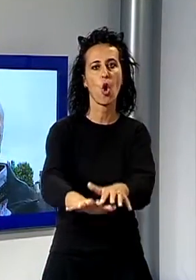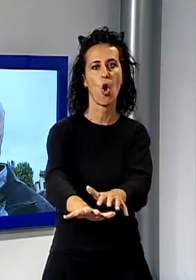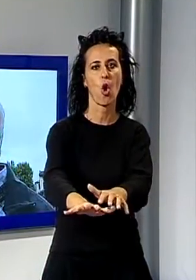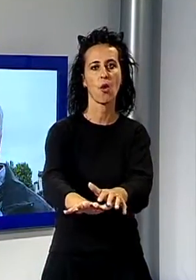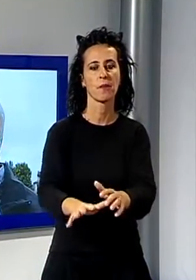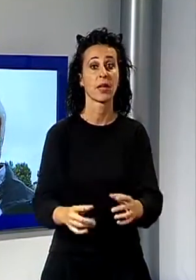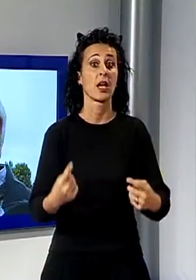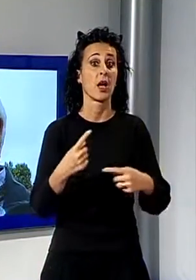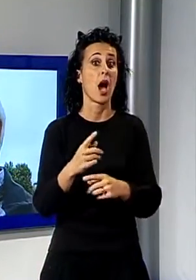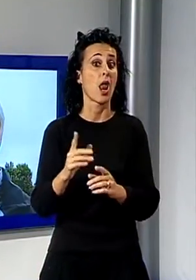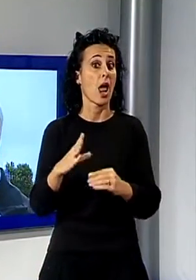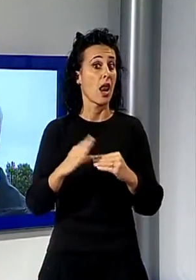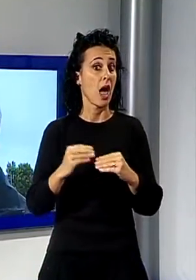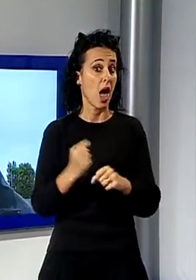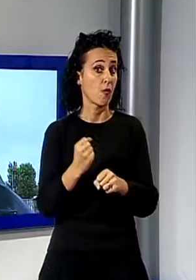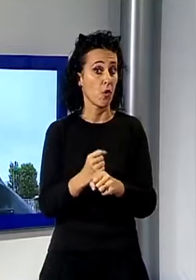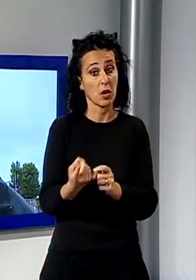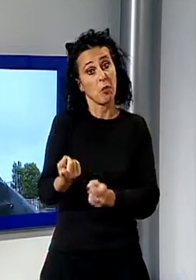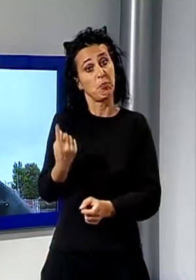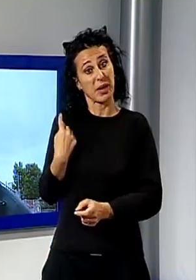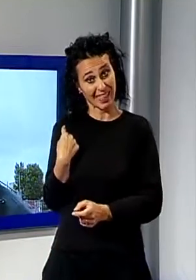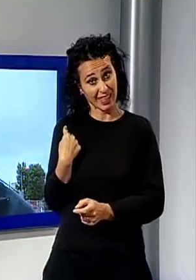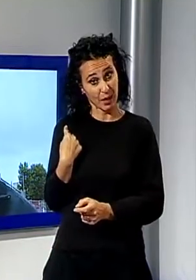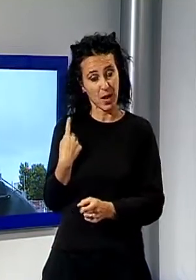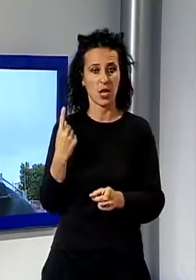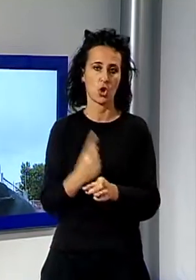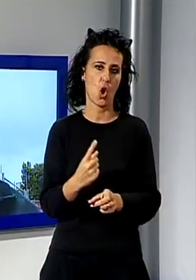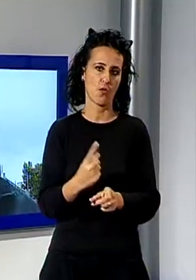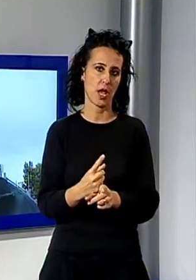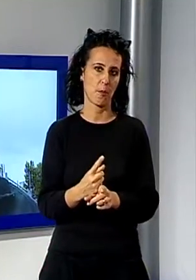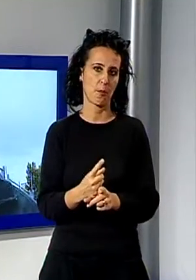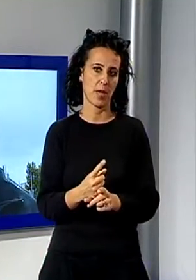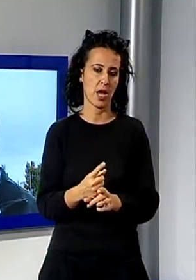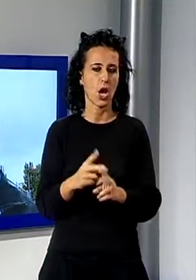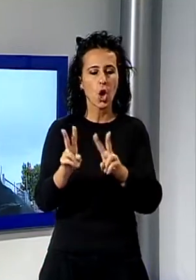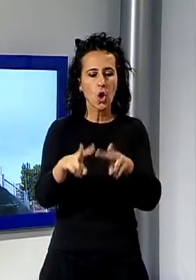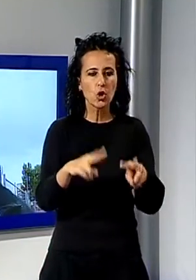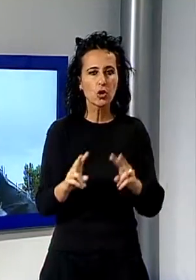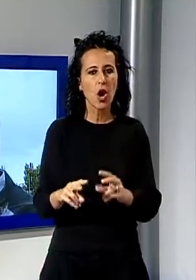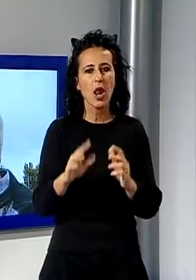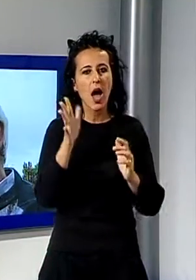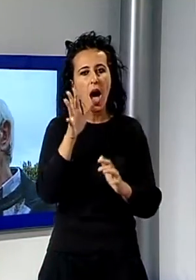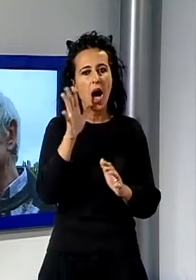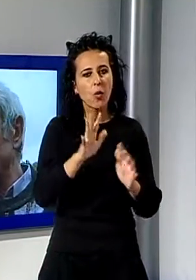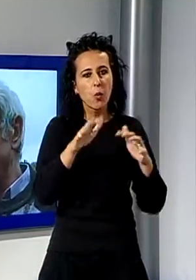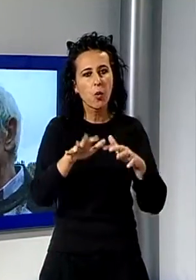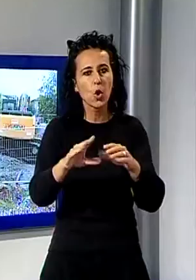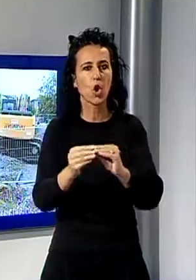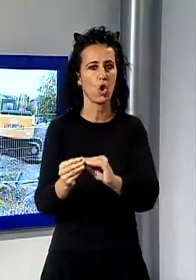adeguare la defluenza dell'acqua nelle fosse adibite a questo scopo. A me